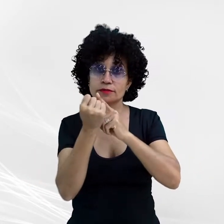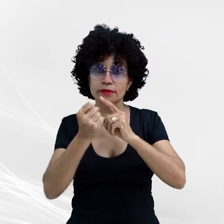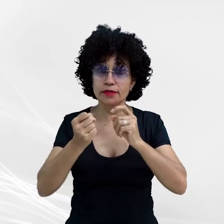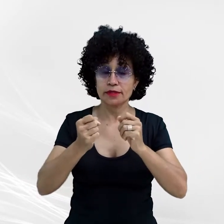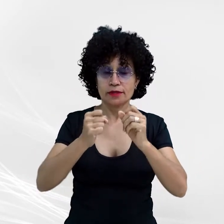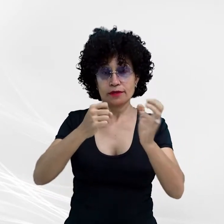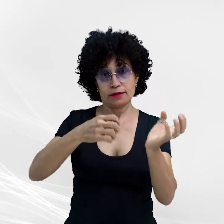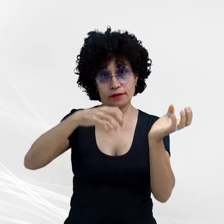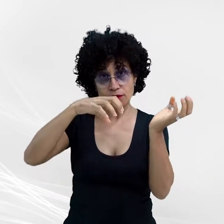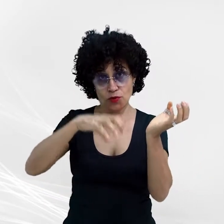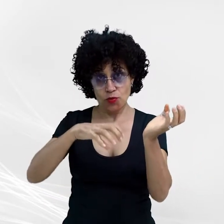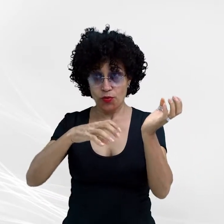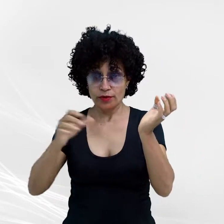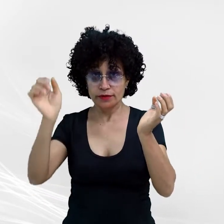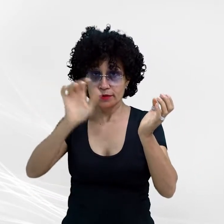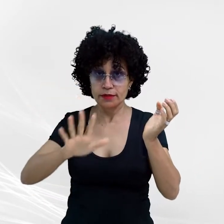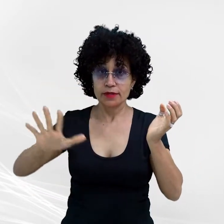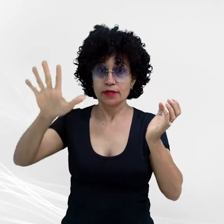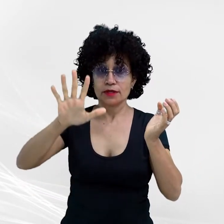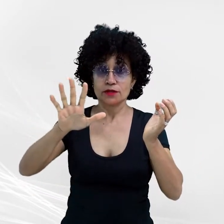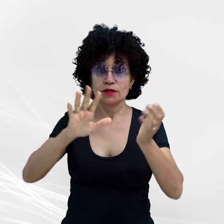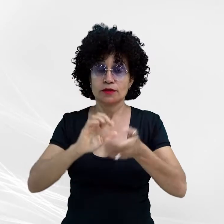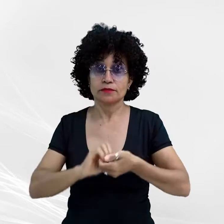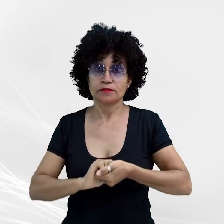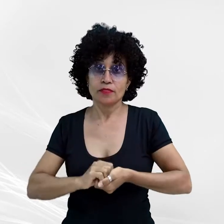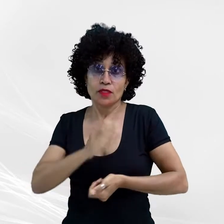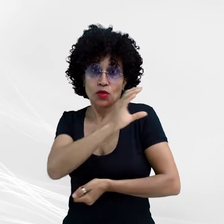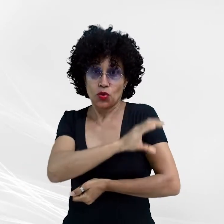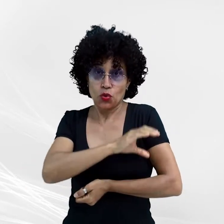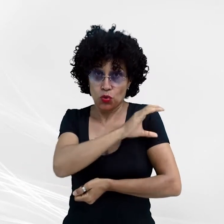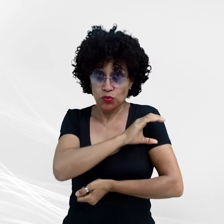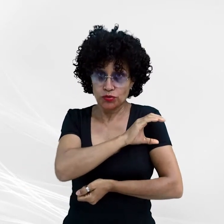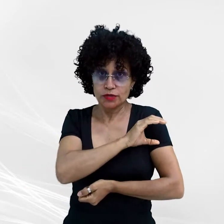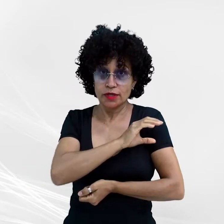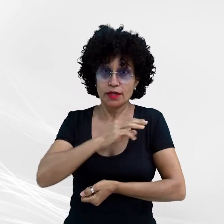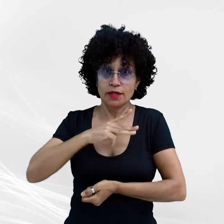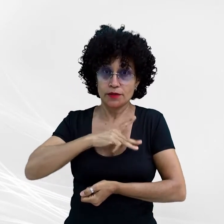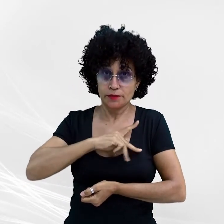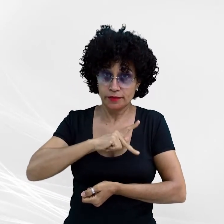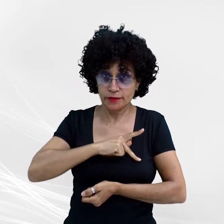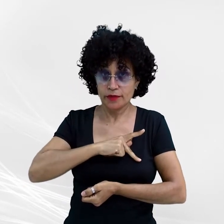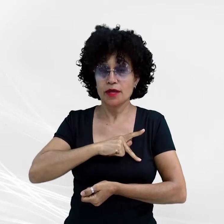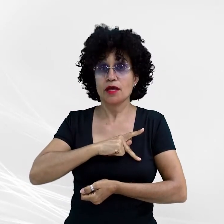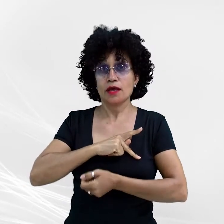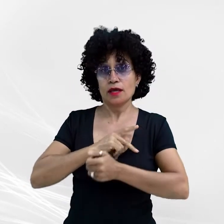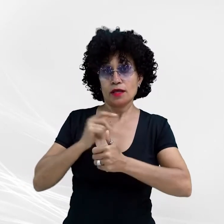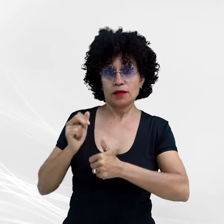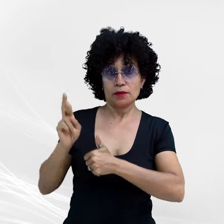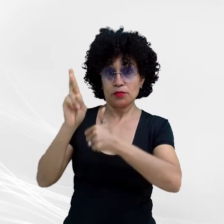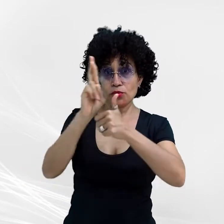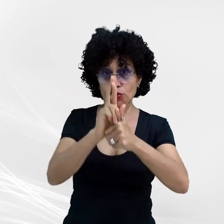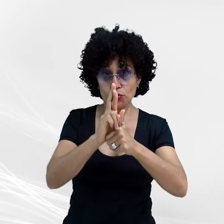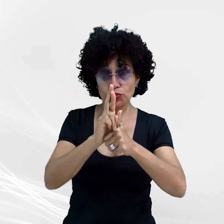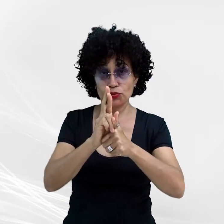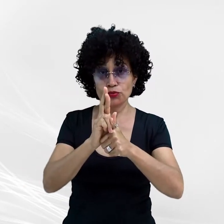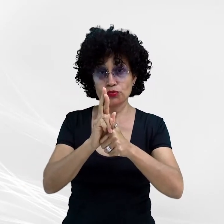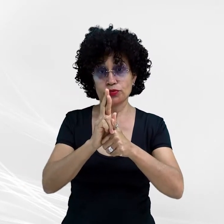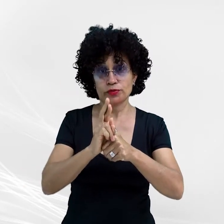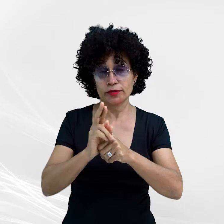Em nota conjunta, o Conselho Nacional de Procuradores-Gerais dos Ministérios Públicos dos Estados e da União, CNPG, e a